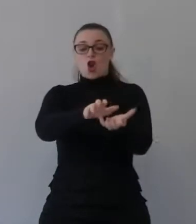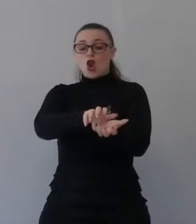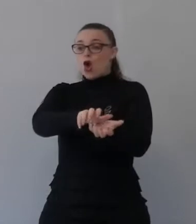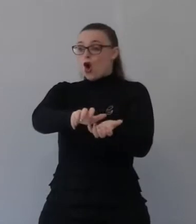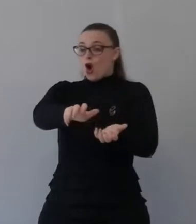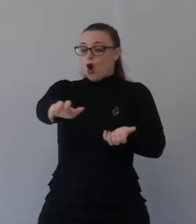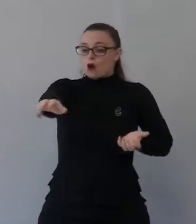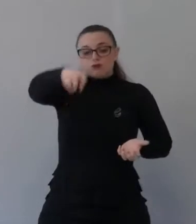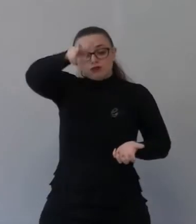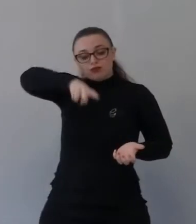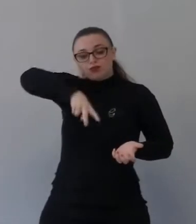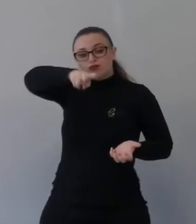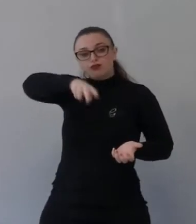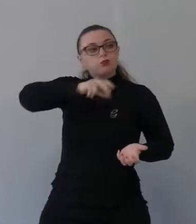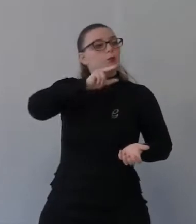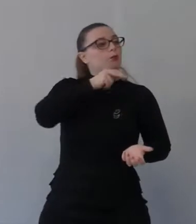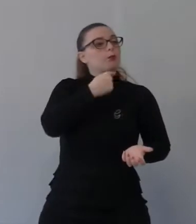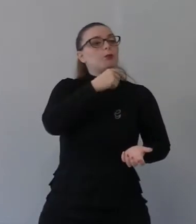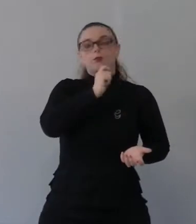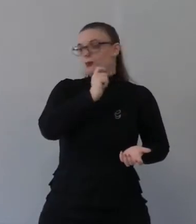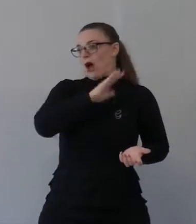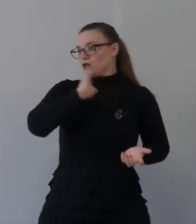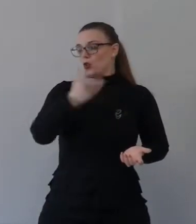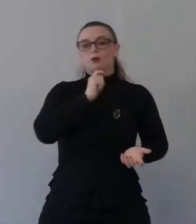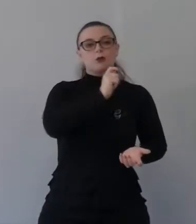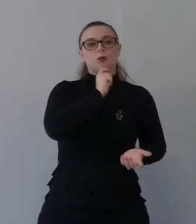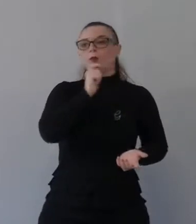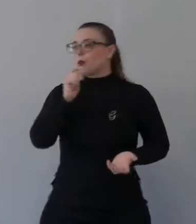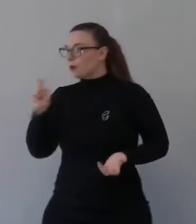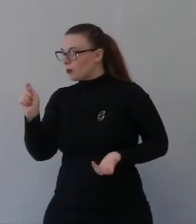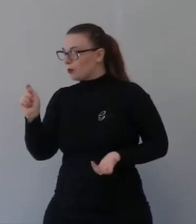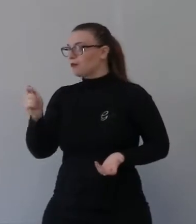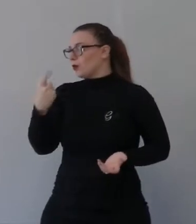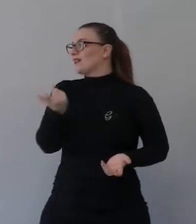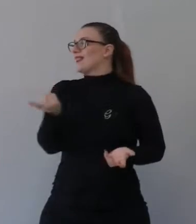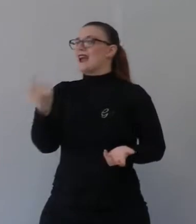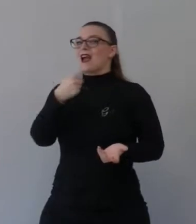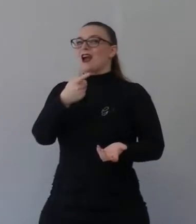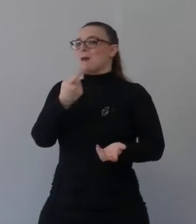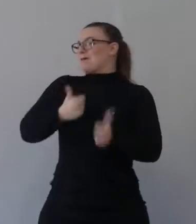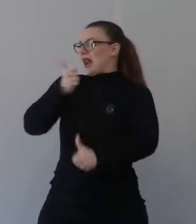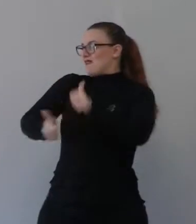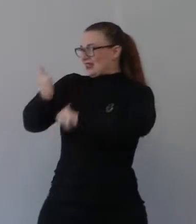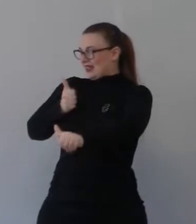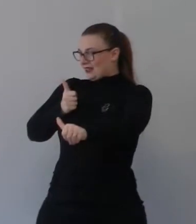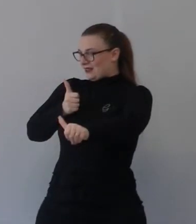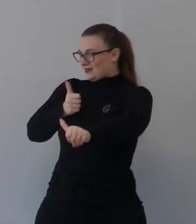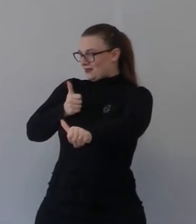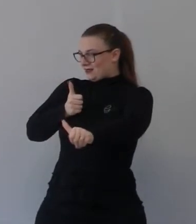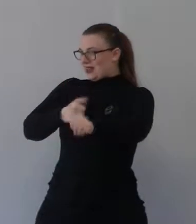Luca 4, da 16 a 21, vedete che Nd significa Nuova Diodatie, una lezione delle due bibliche che vediamo qua.